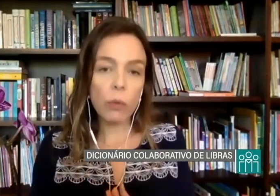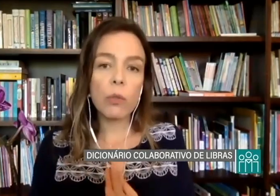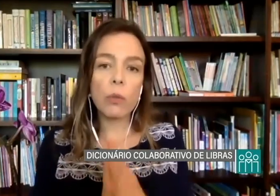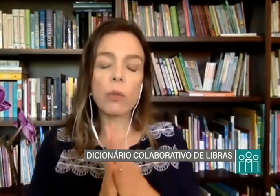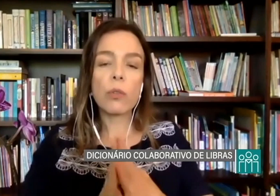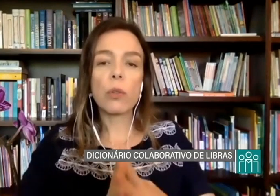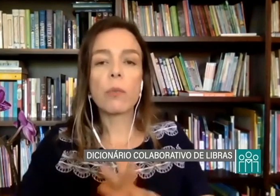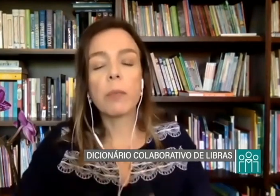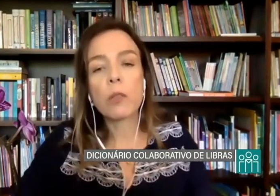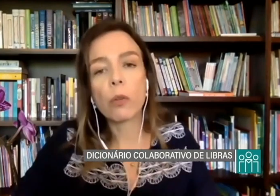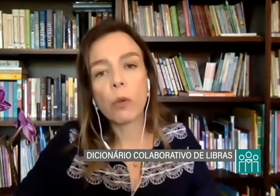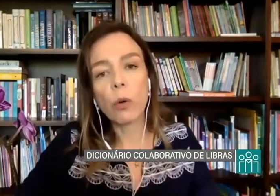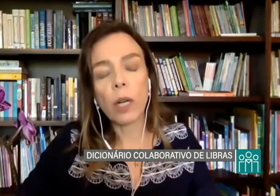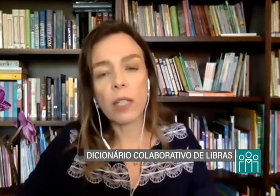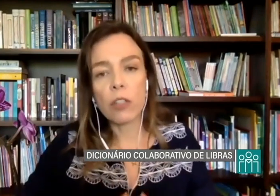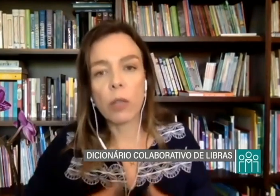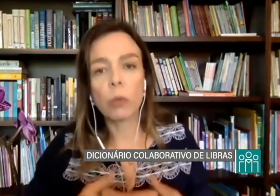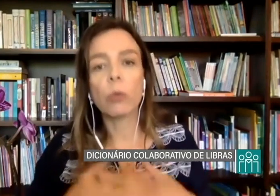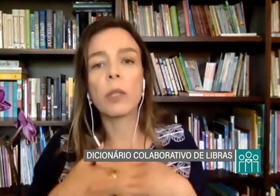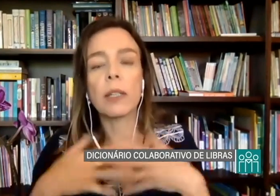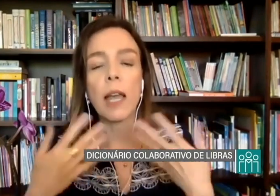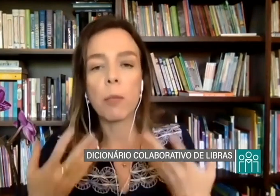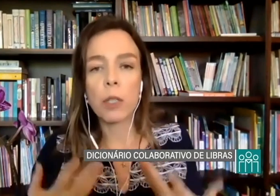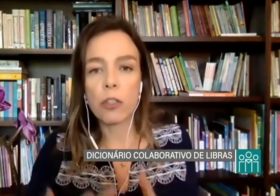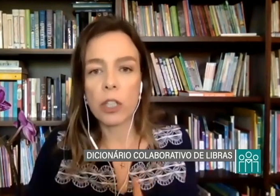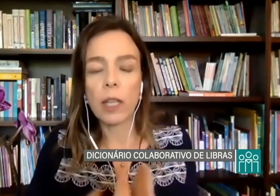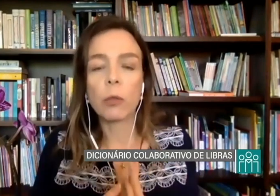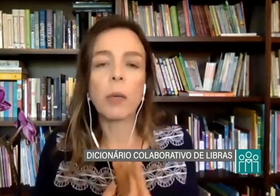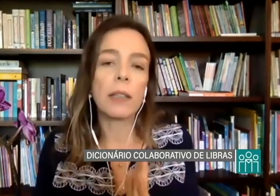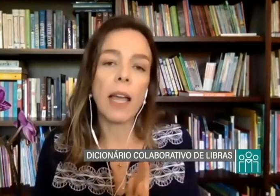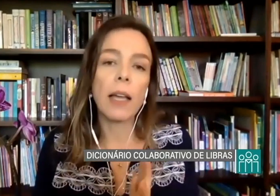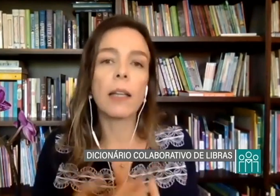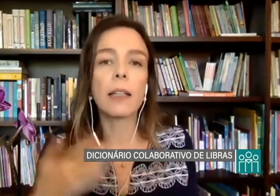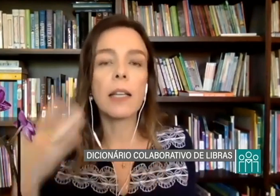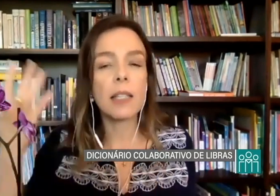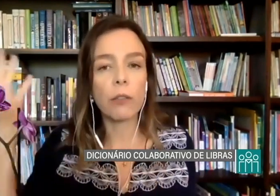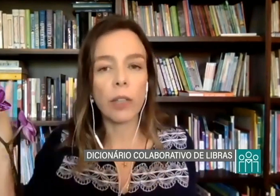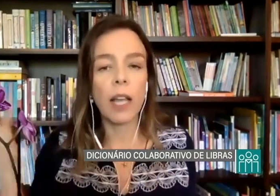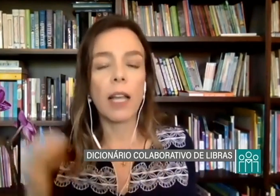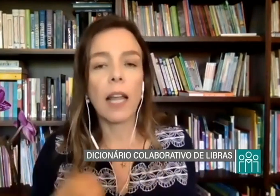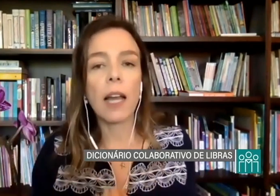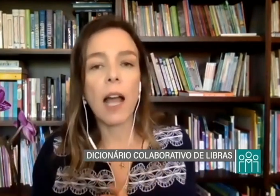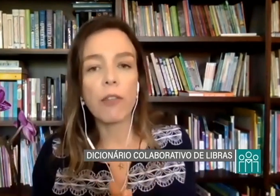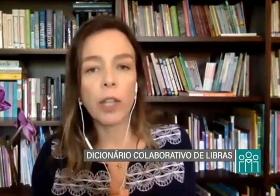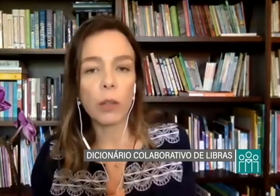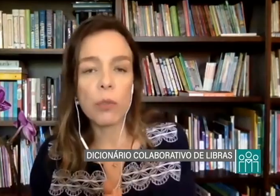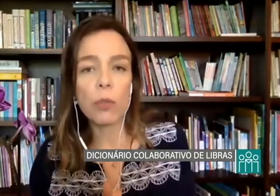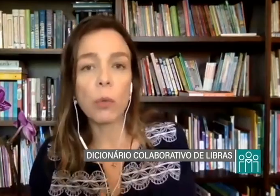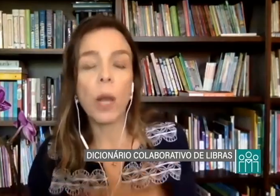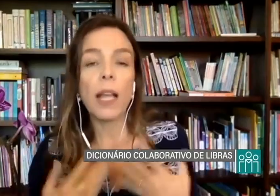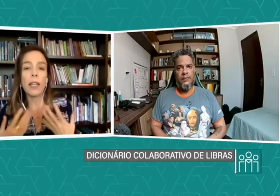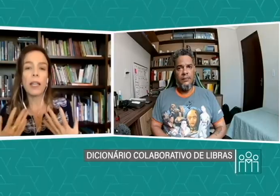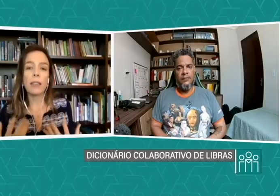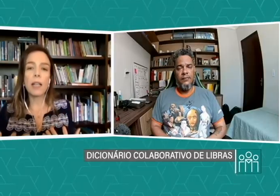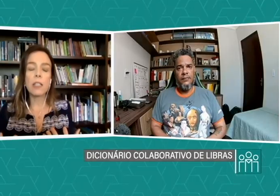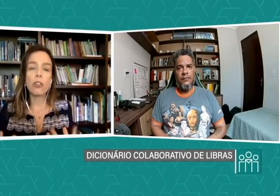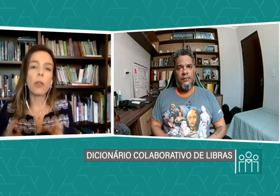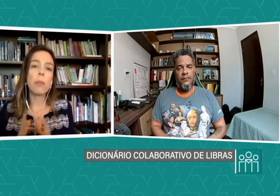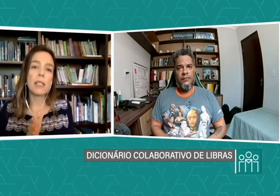o senhor mencionou a questão do intérprete lá do Mandela, né? Assim, foi lá na África do Sul. Quem está assistindo, apesar